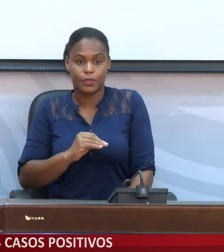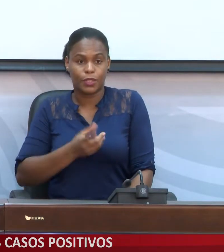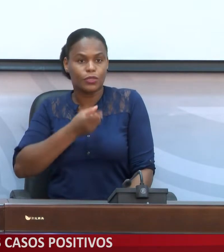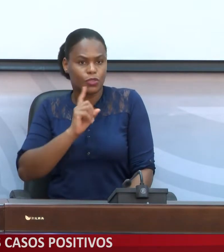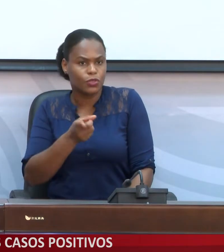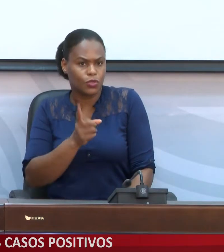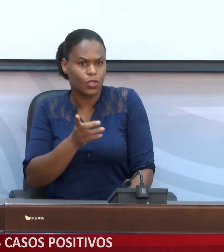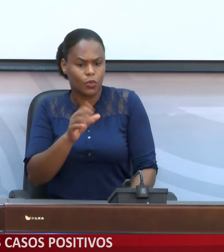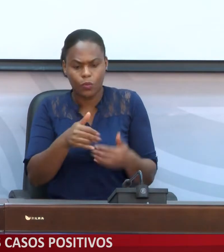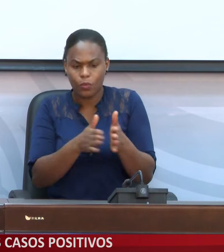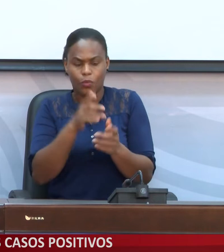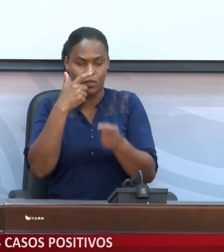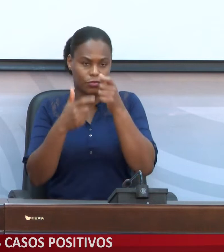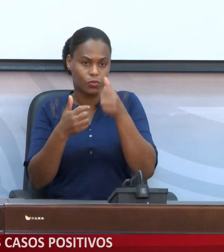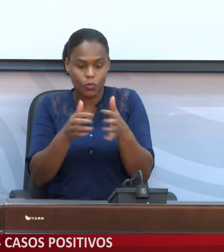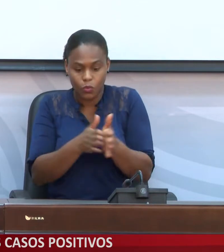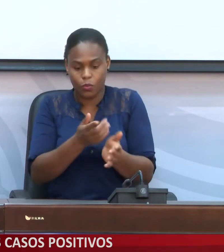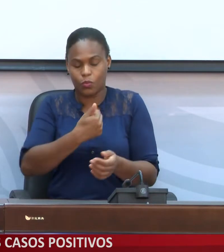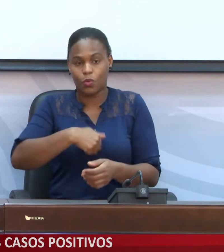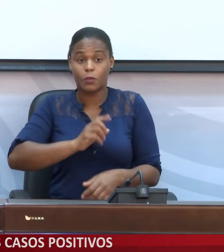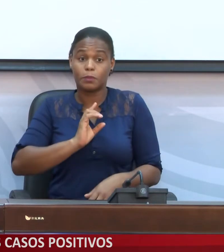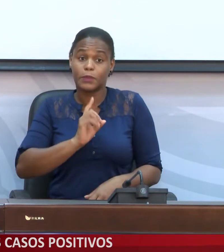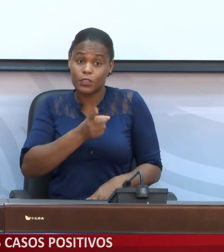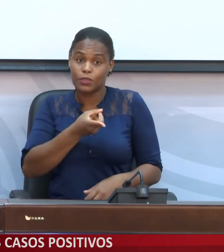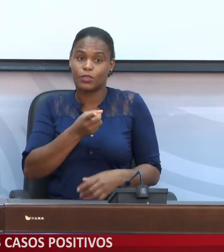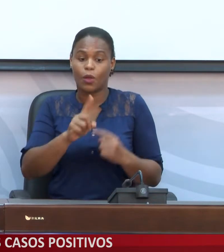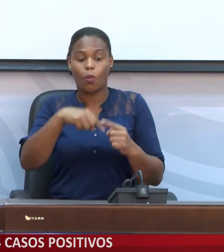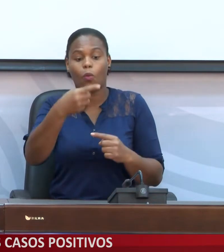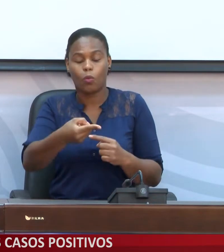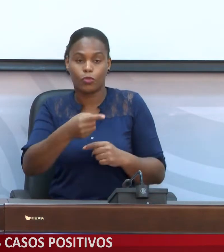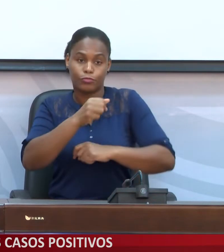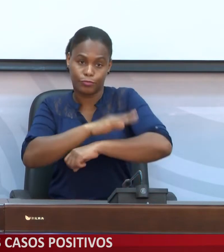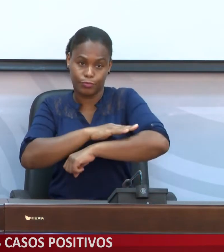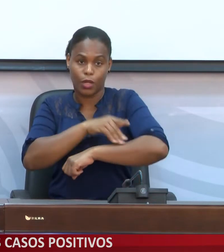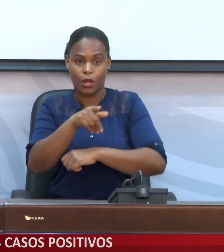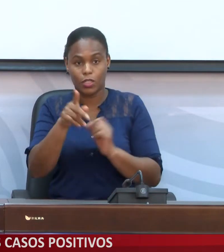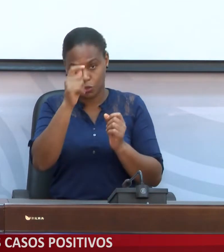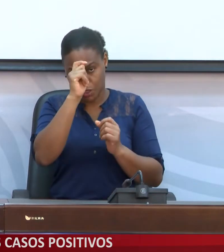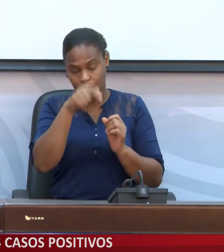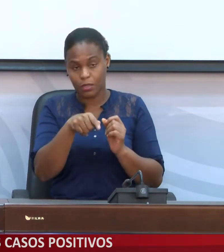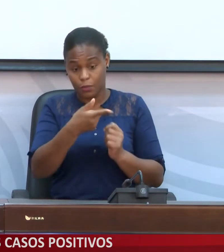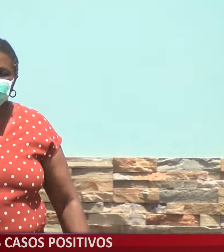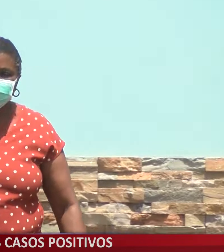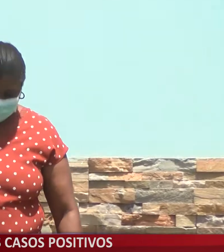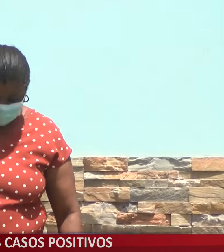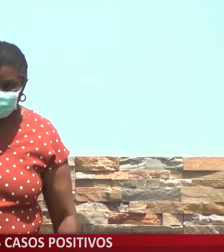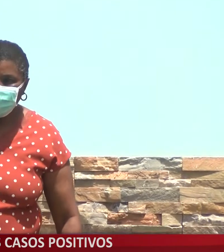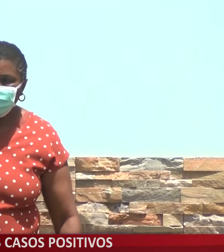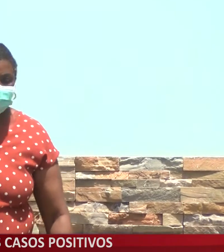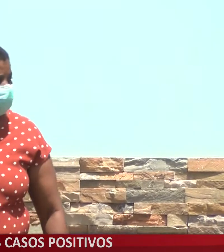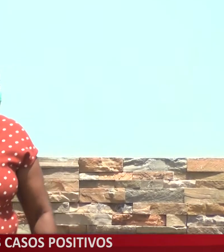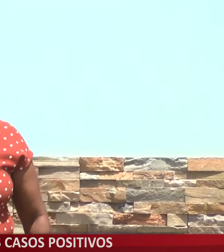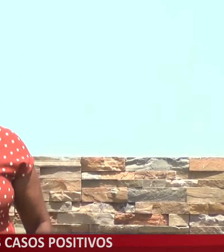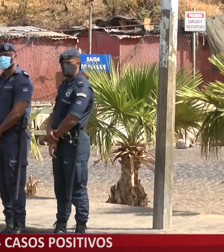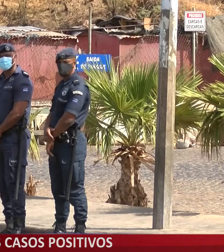exigentes. Todas as pessoas, nós todos, temos que exigir ao outro que cumpra e a nós mesmos também que cumpramos o que